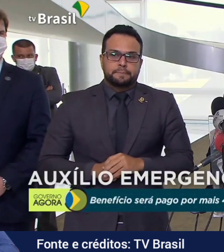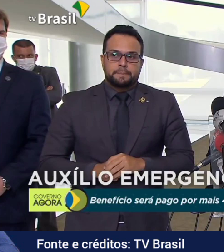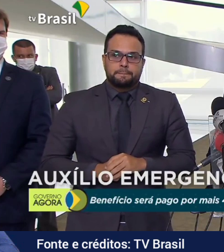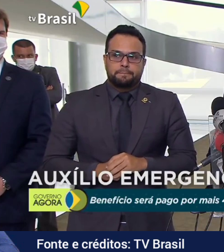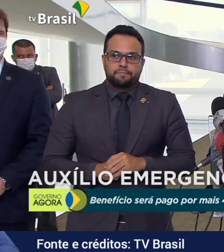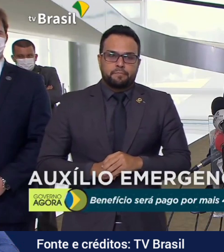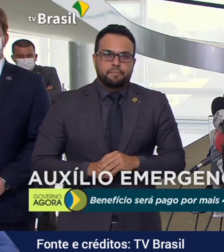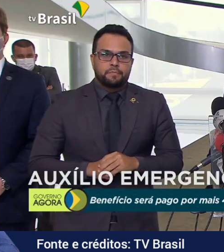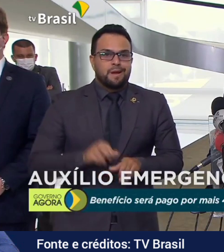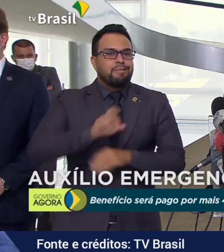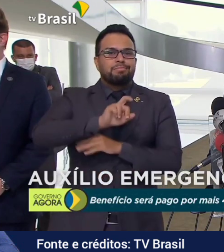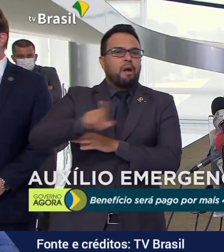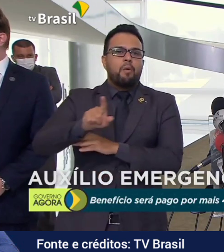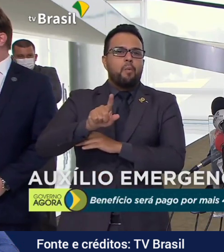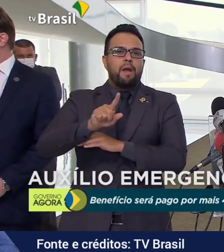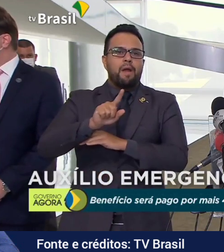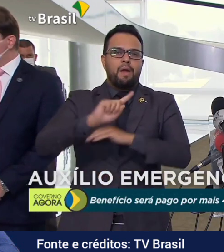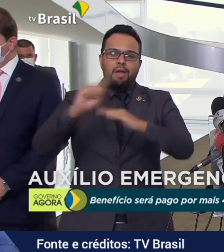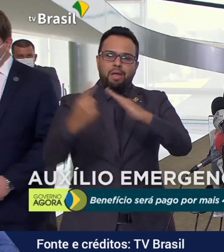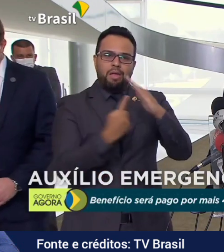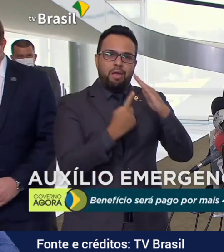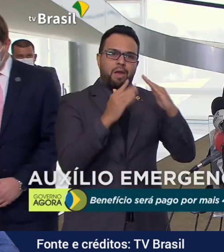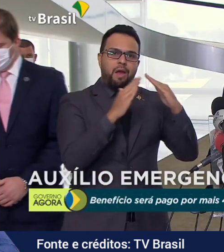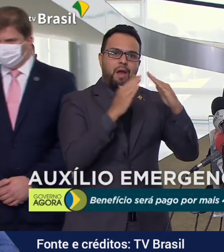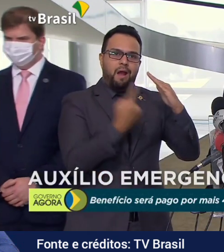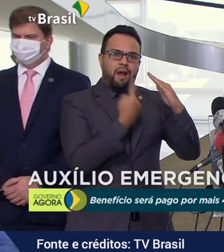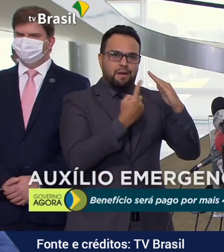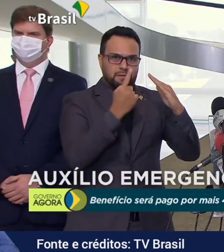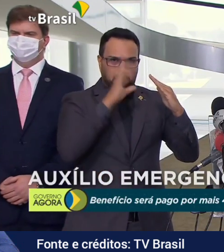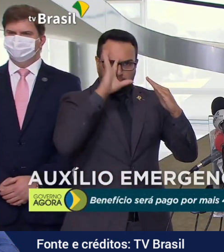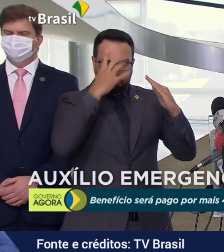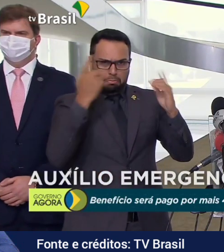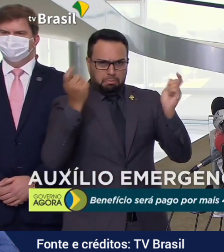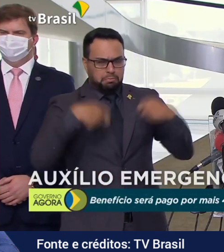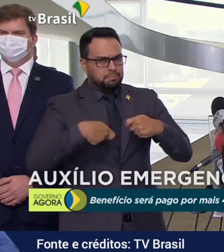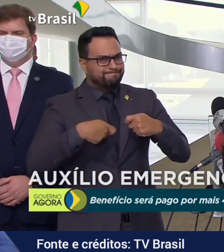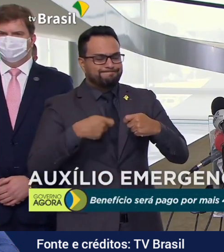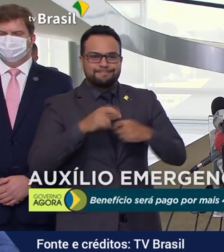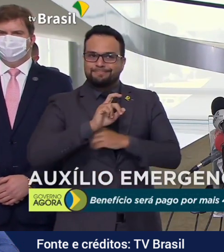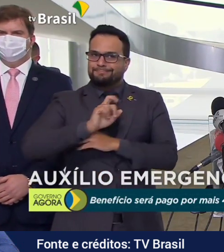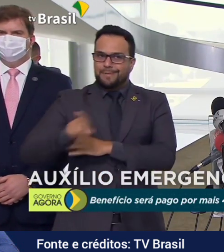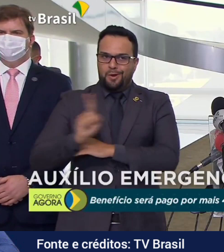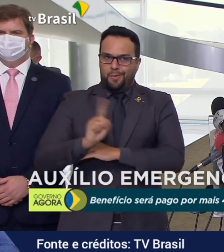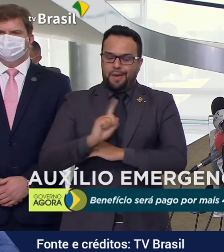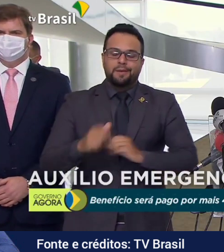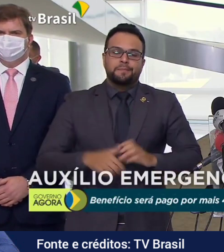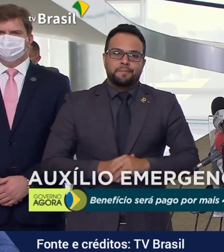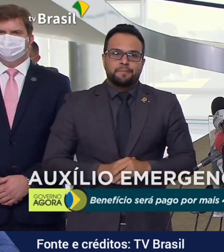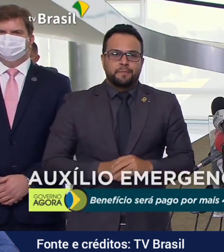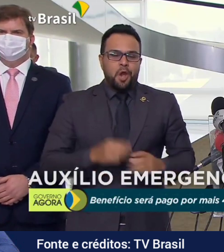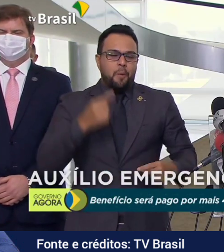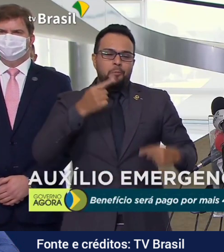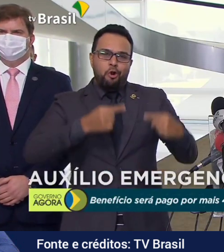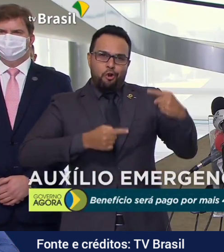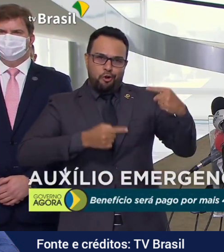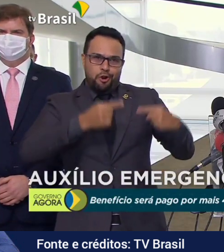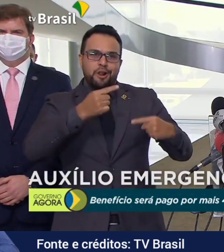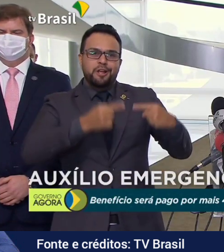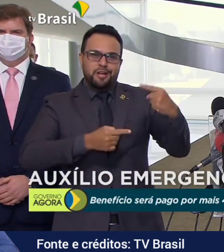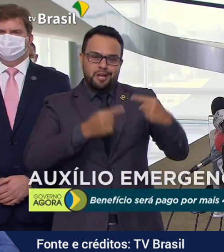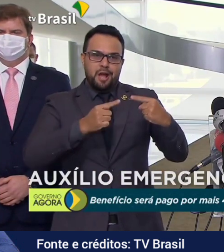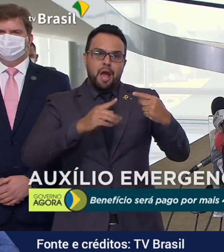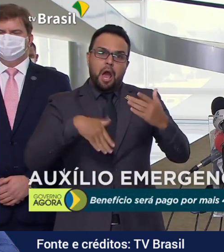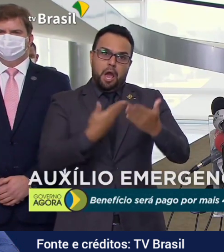Não é ficando em casa que nós vamos solucionar esse problema. Essa política ainda está sendo